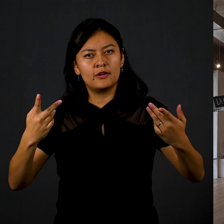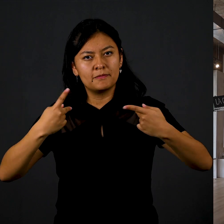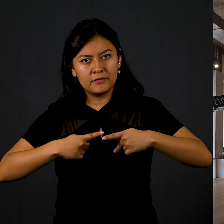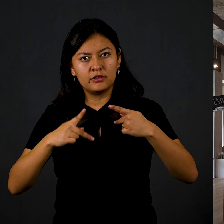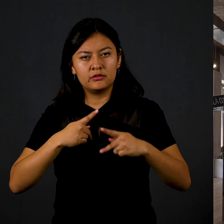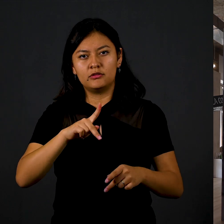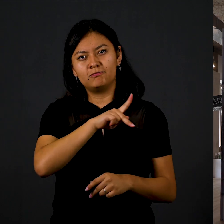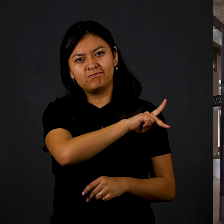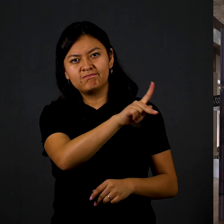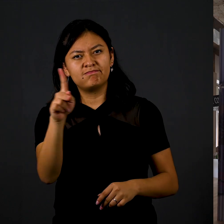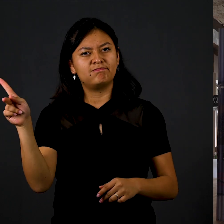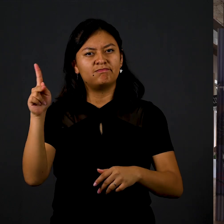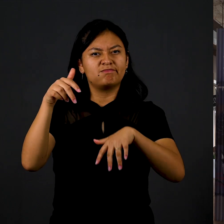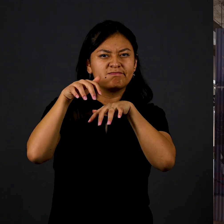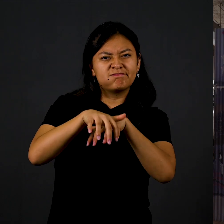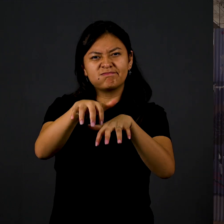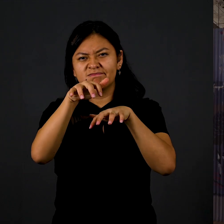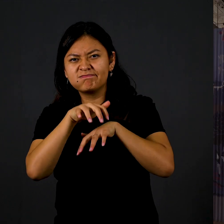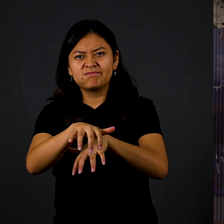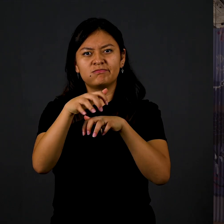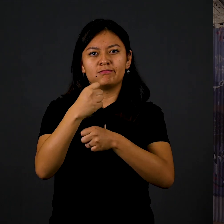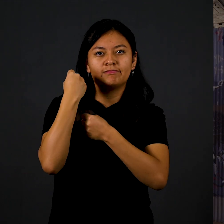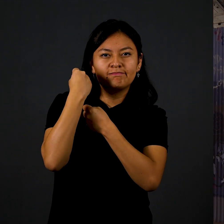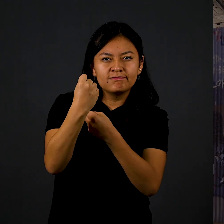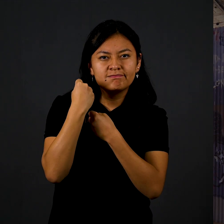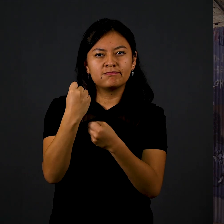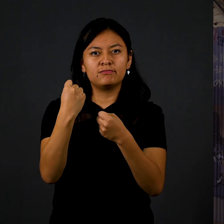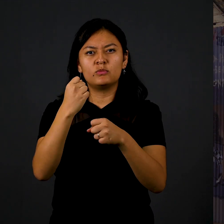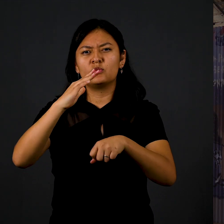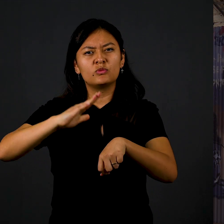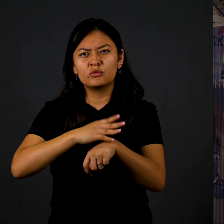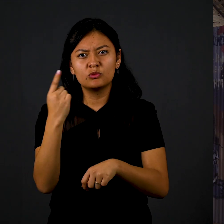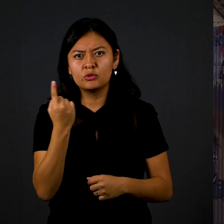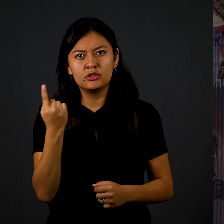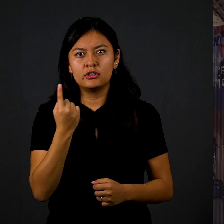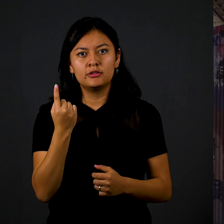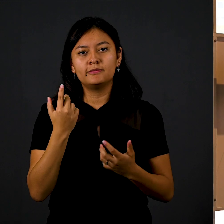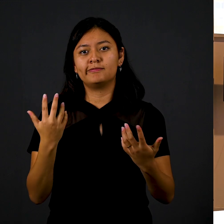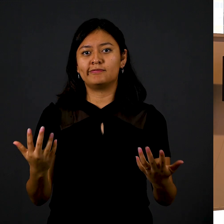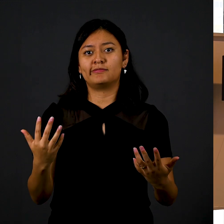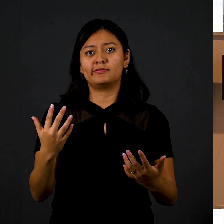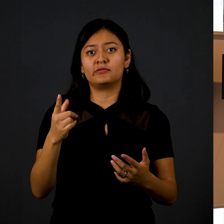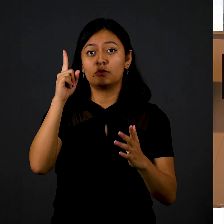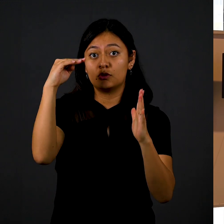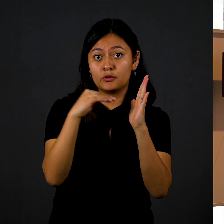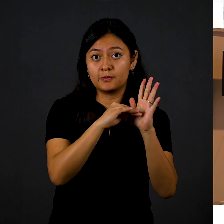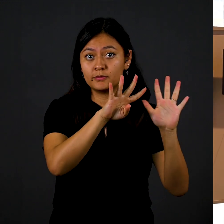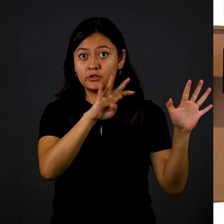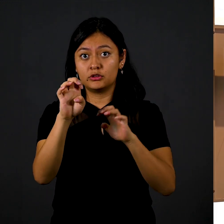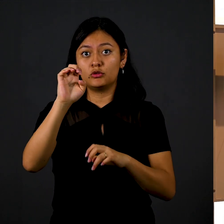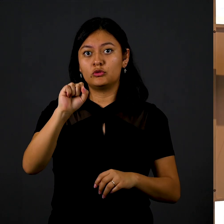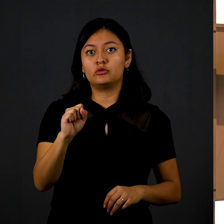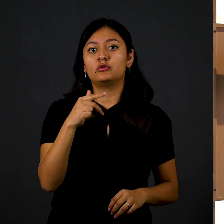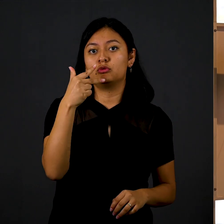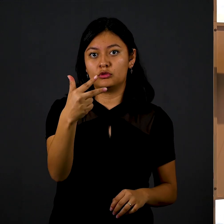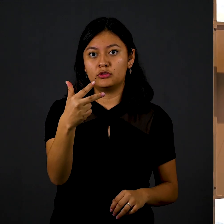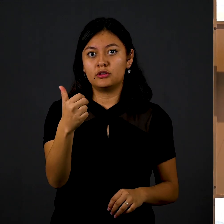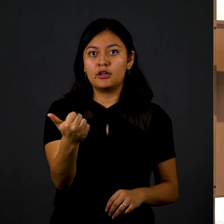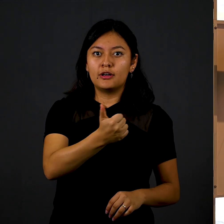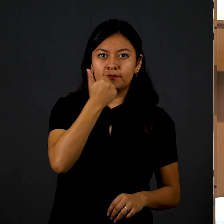68 llevaron a la práctica sus demandas sin esperar a que se las concediera el gobierno, aunque eso